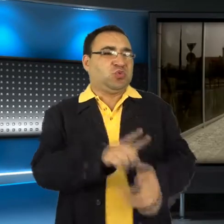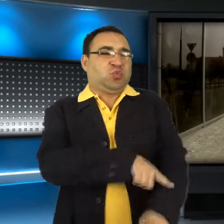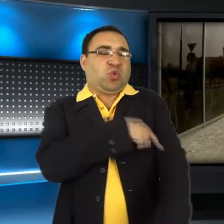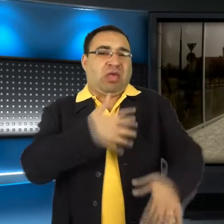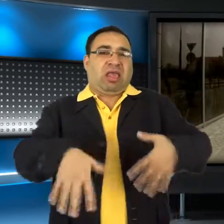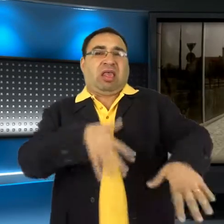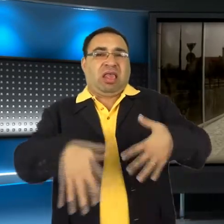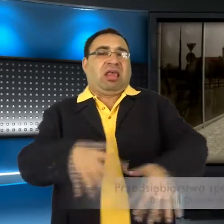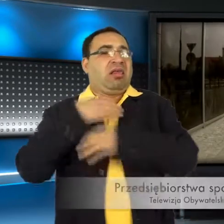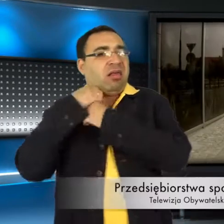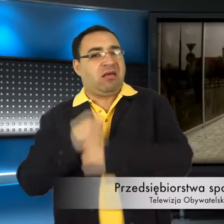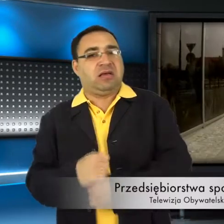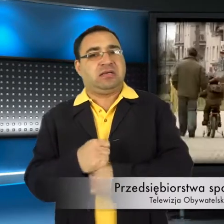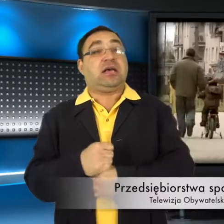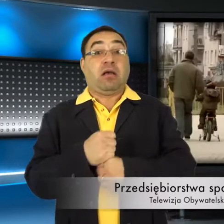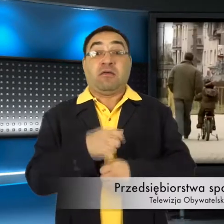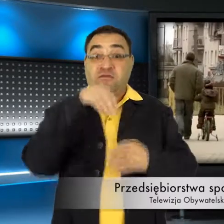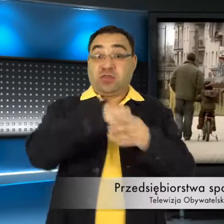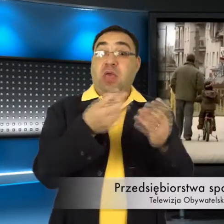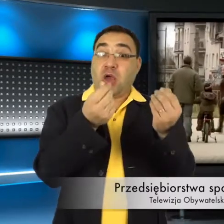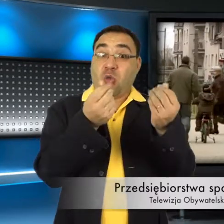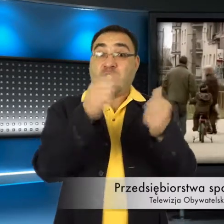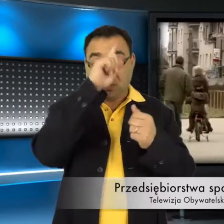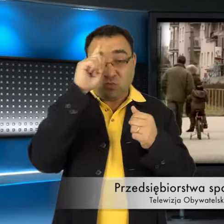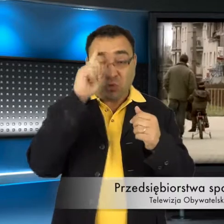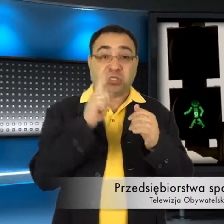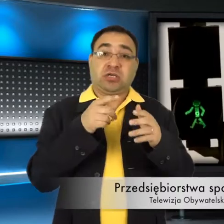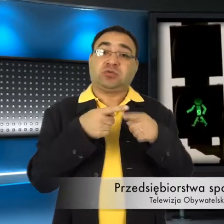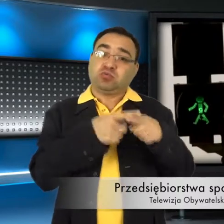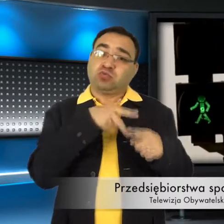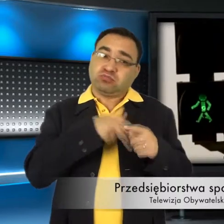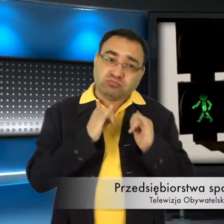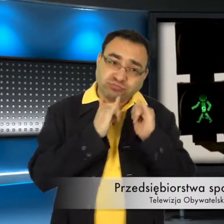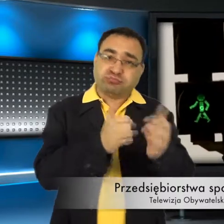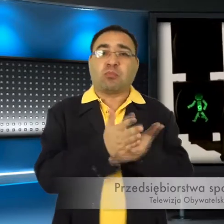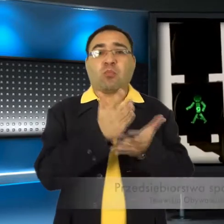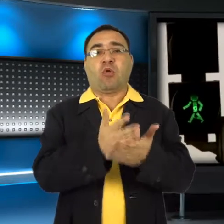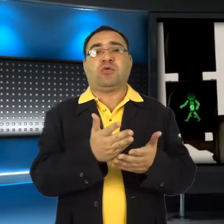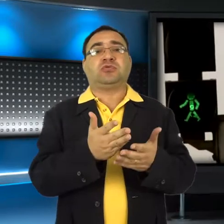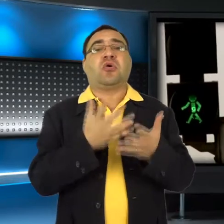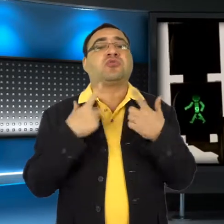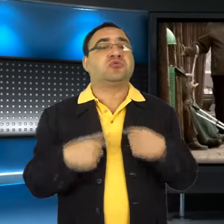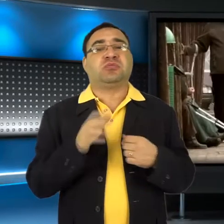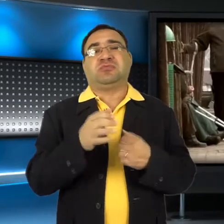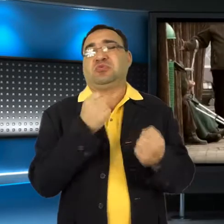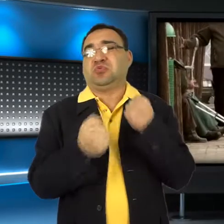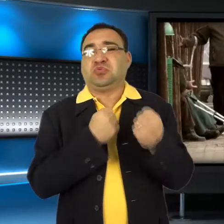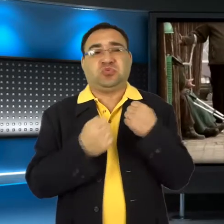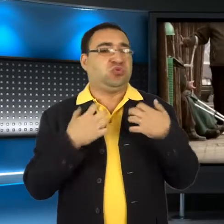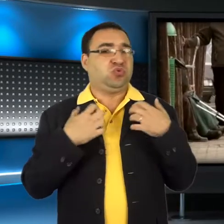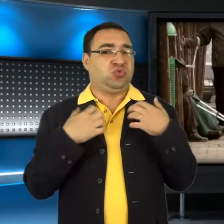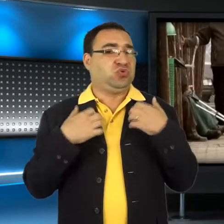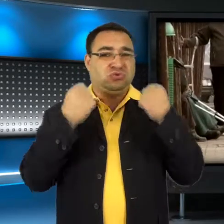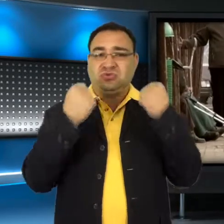Wieloletniego bezrobocia. Pod hasłem ekonomii społecznej kryje się dziś wiele możliwości, m.in. dla osób,